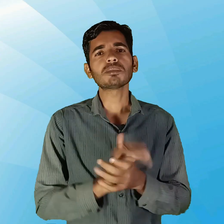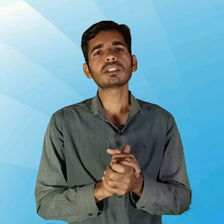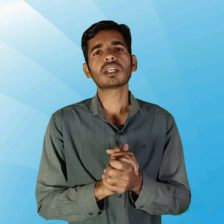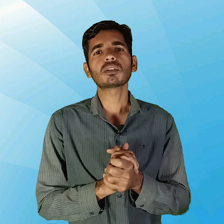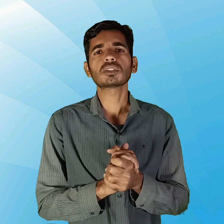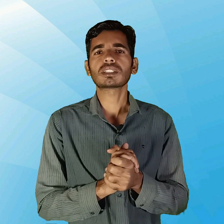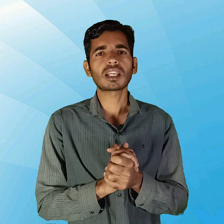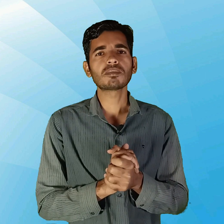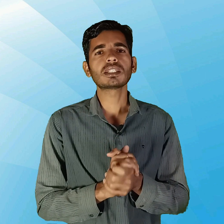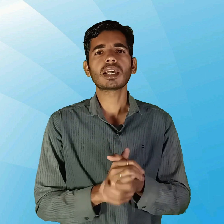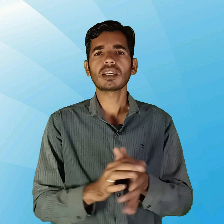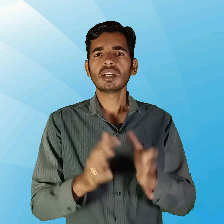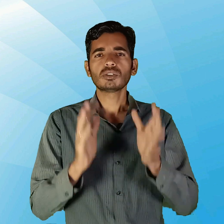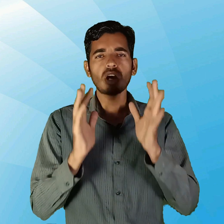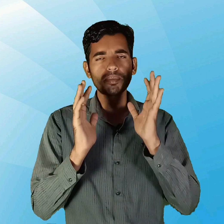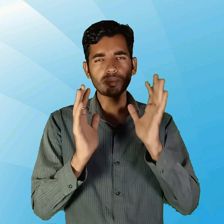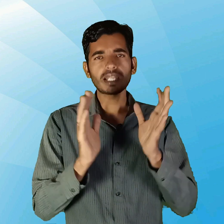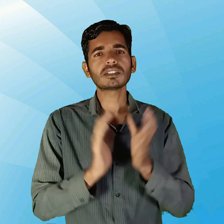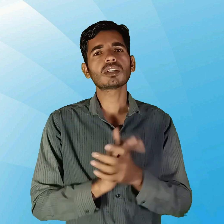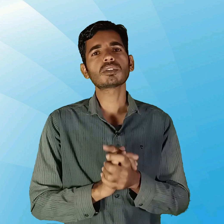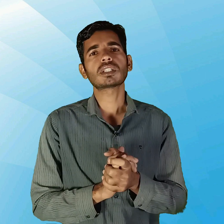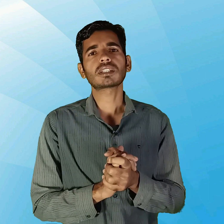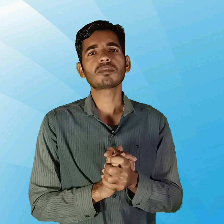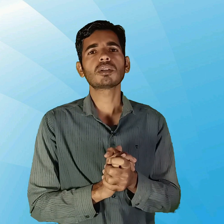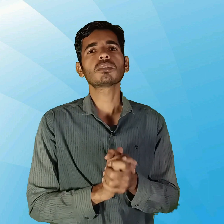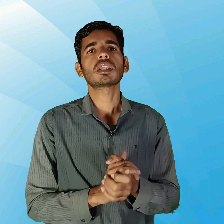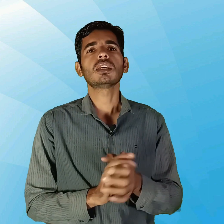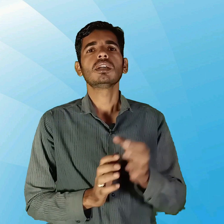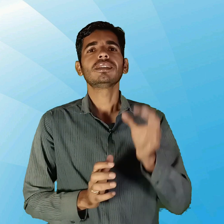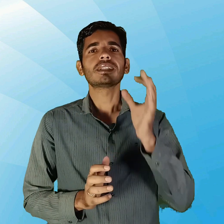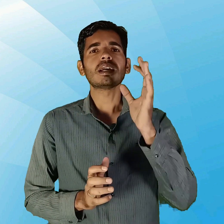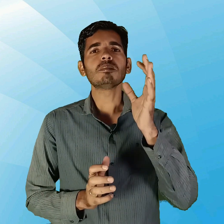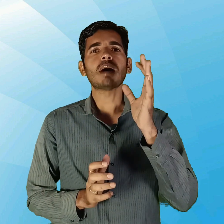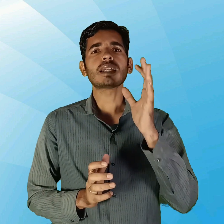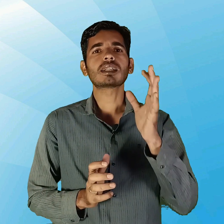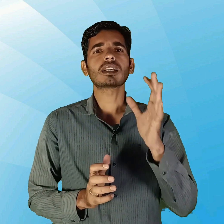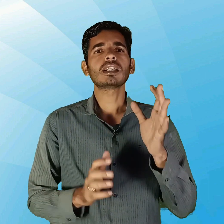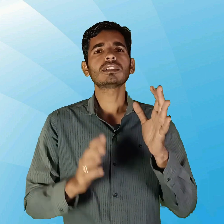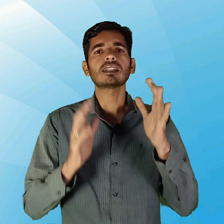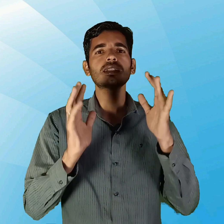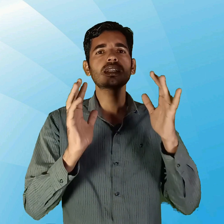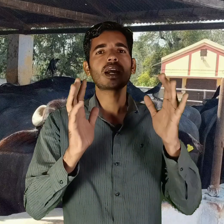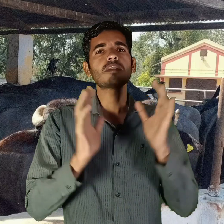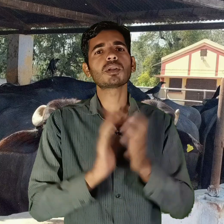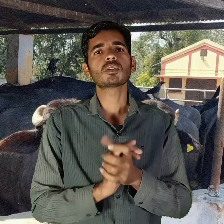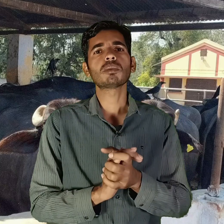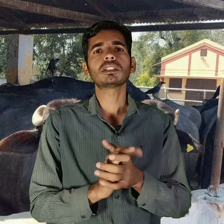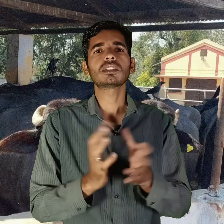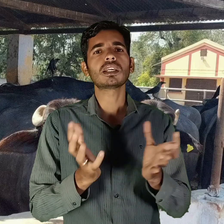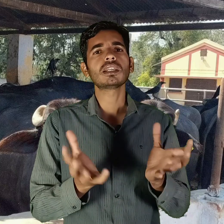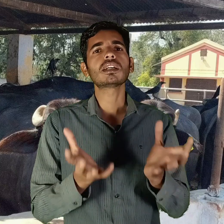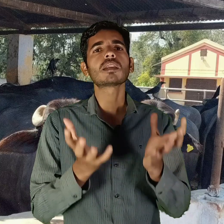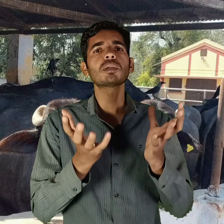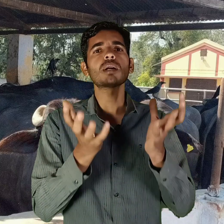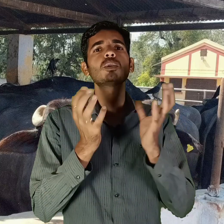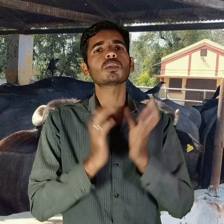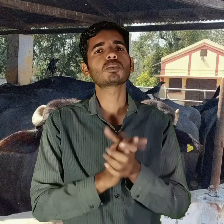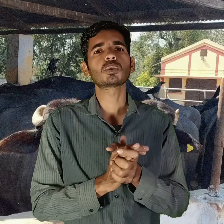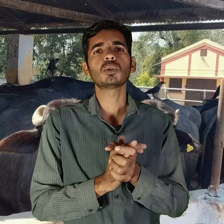आपने इस चैनल को सब्सक्राइब नहीं क्या है तो आप हमारे इस चैनल को सब्सक्राइब जरू करें देखिए हम बात कर रहे हैं जादा तर गाएं बेसों में जैसे ही गर्मी का मौसम सुरू